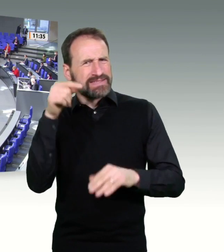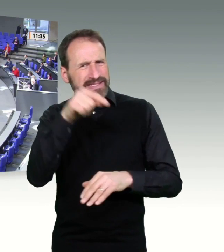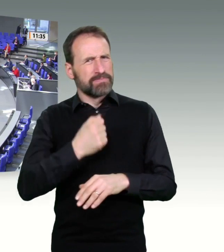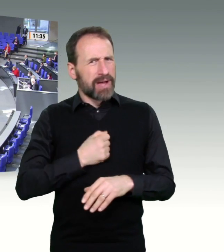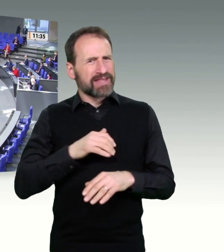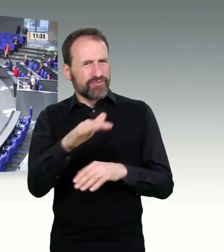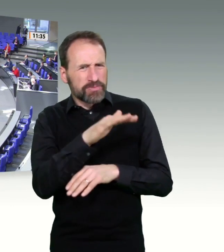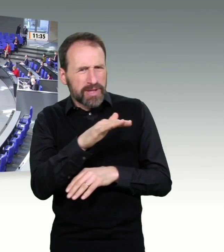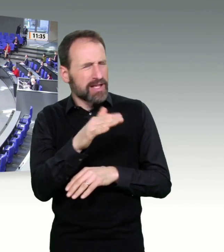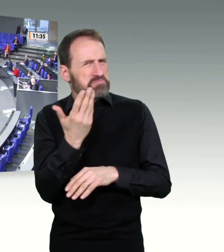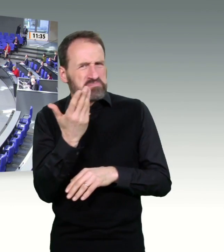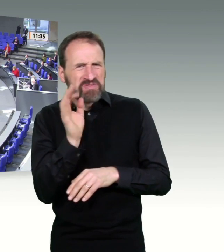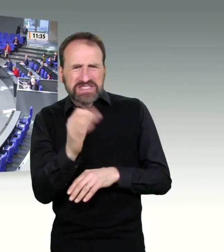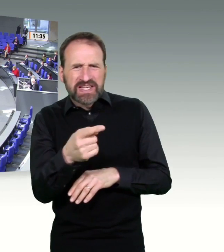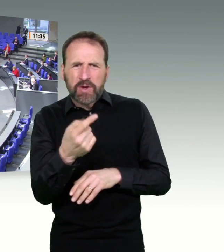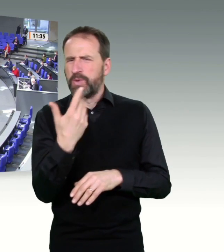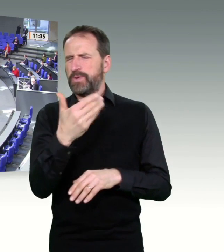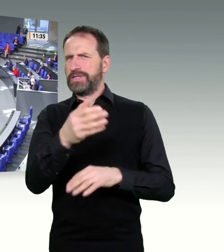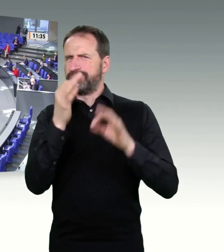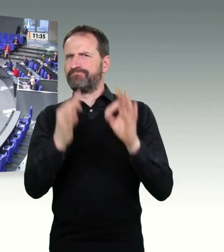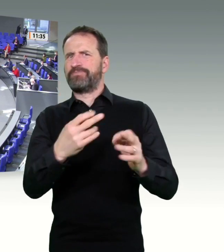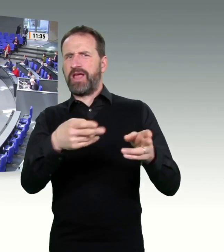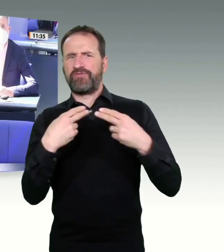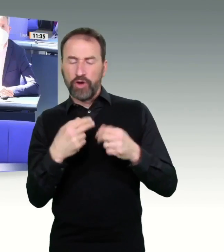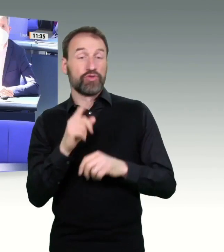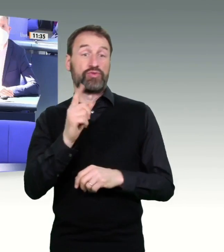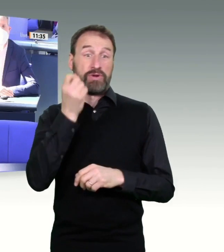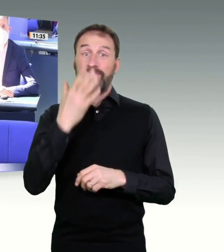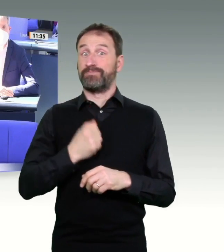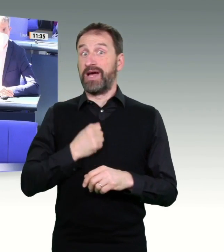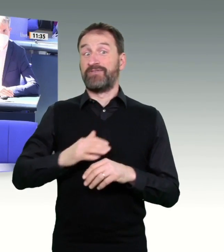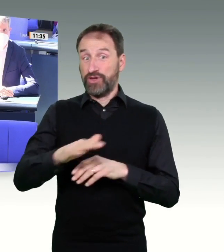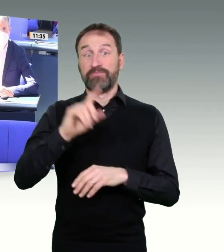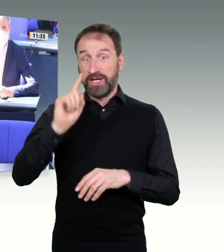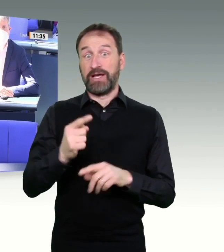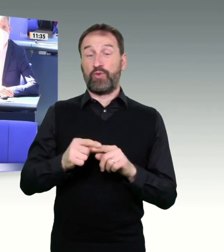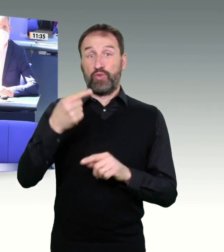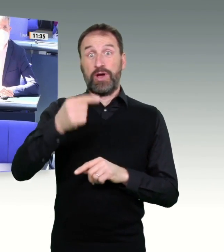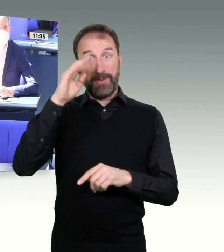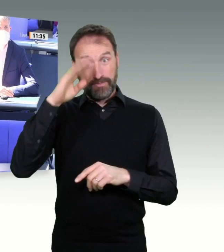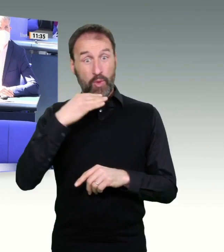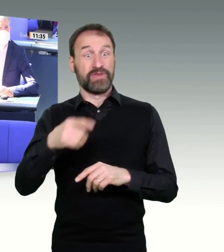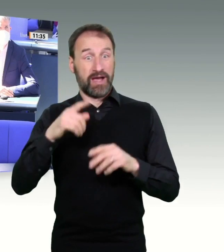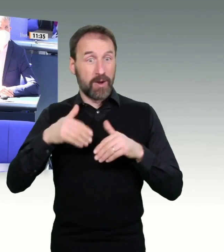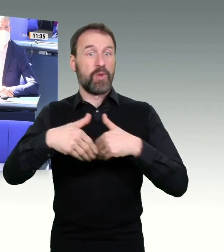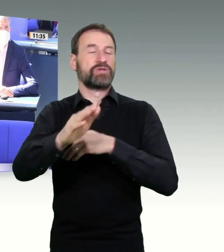Montag ein breit angelegtes Pilotprojekt in Hausarztpraxen. Dort wird in den meisten Landkreisen eine Hausarztpraxis